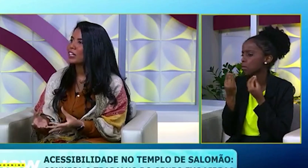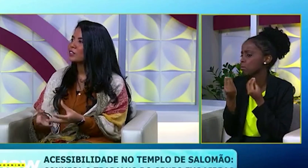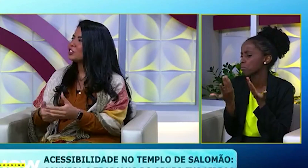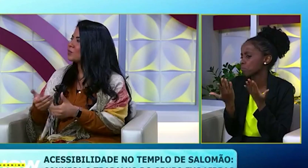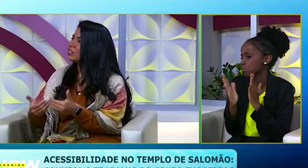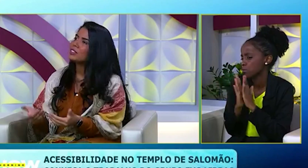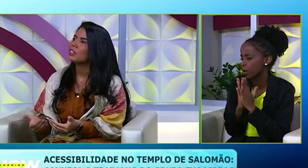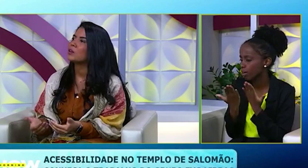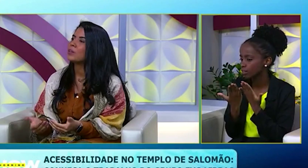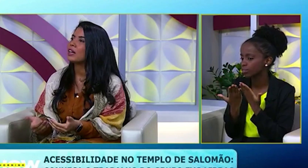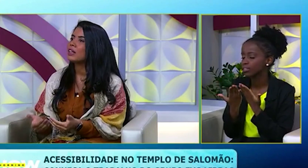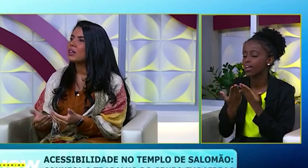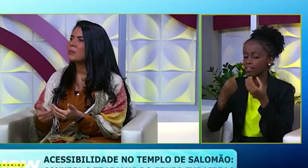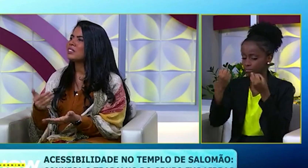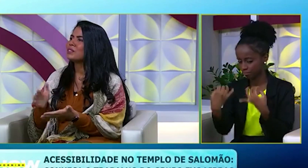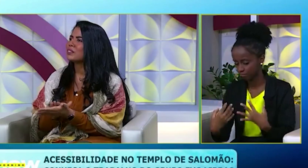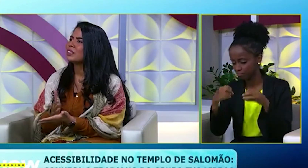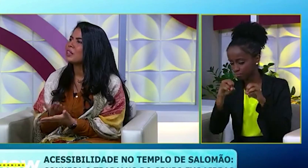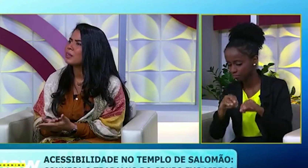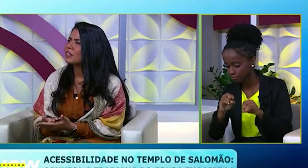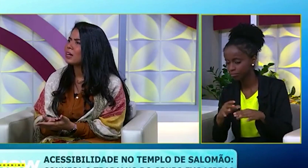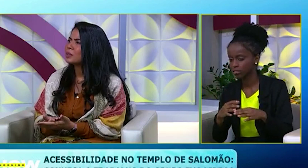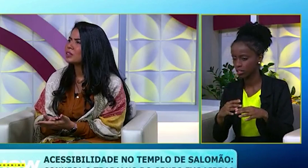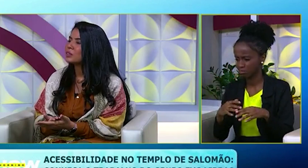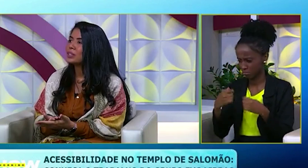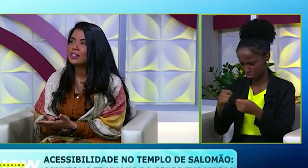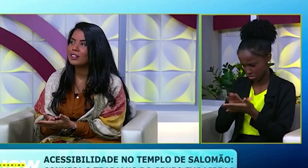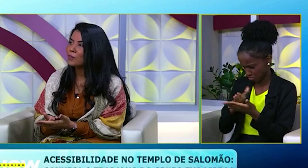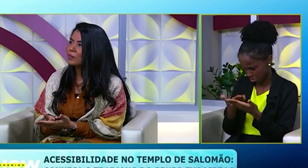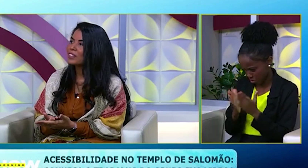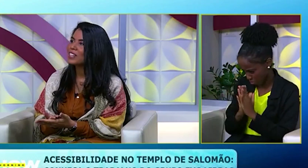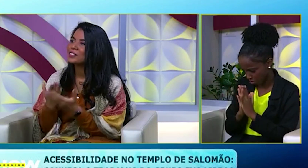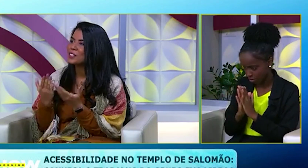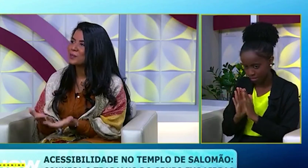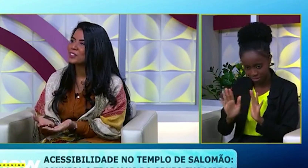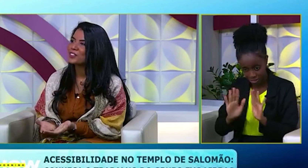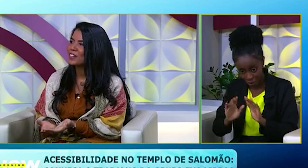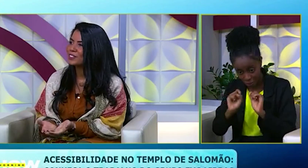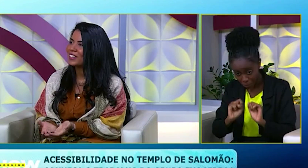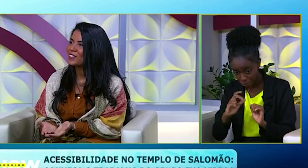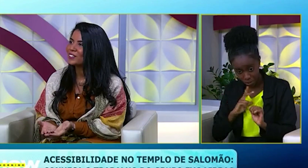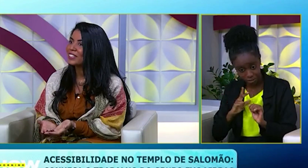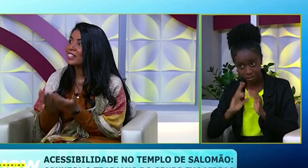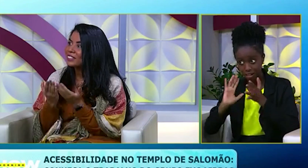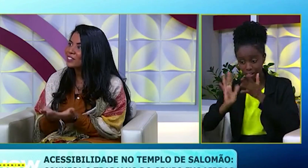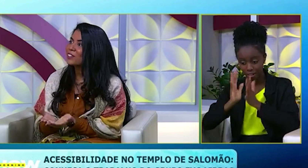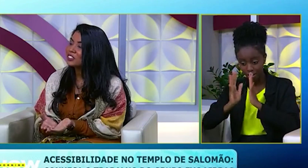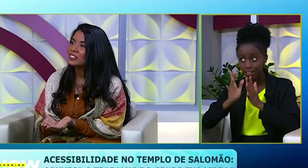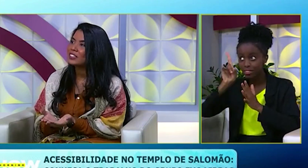que eu posso orar? Então, a gente vai ensinando como orar. Mas aí, você vai ter que interpretar a minha oração? Eu falei, não. Essa oração particular com Deus,